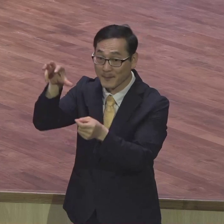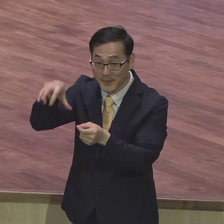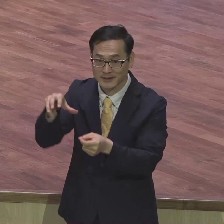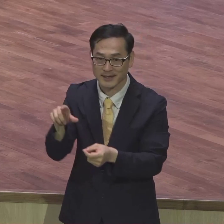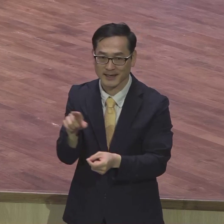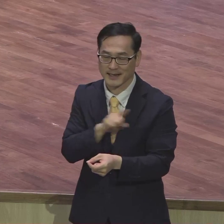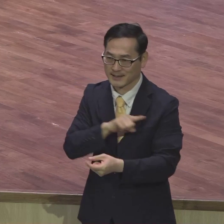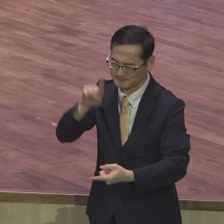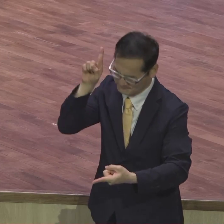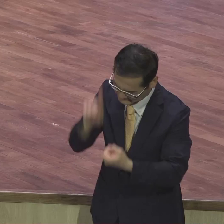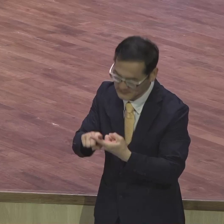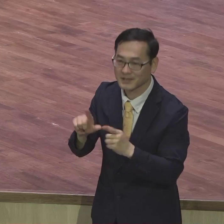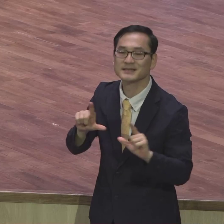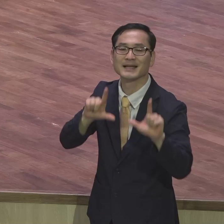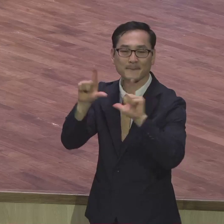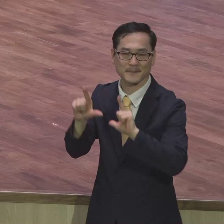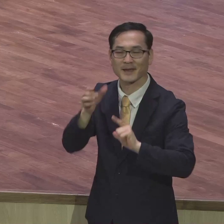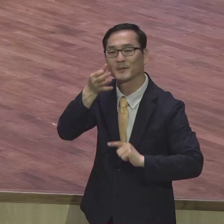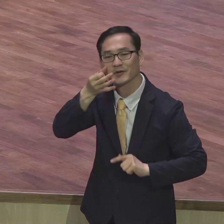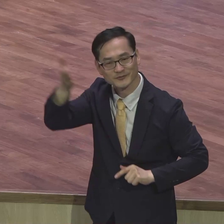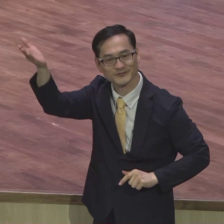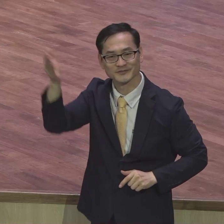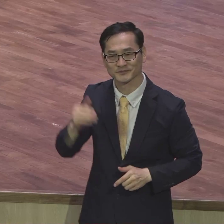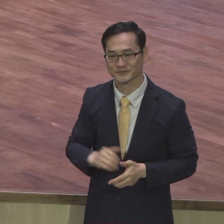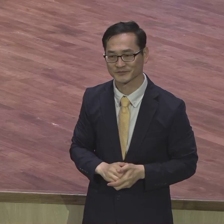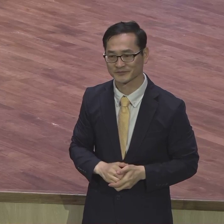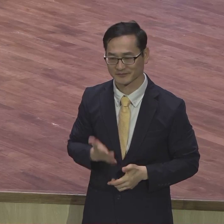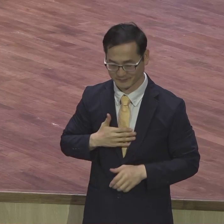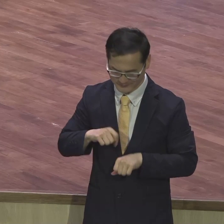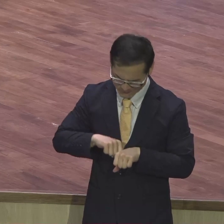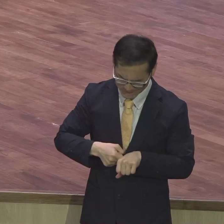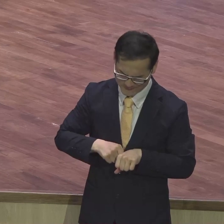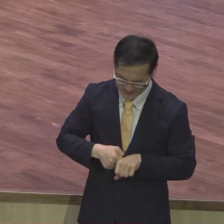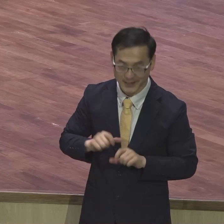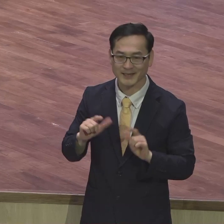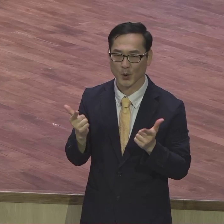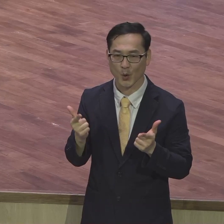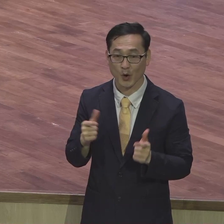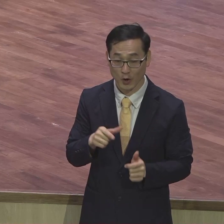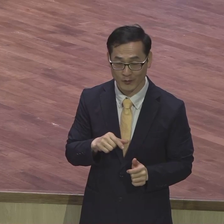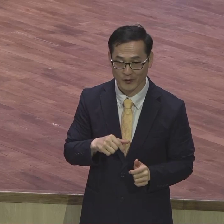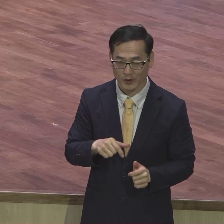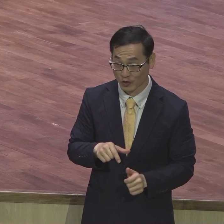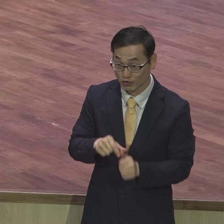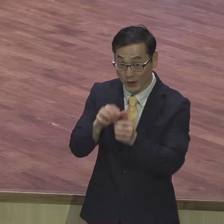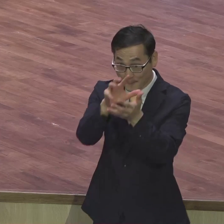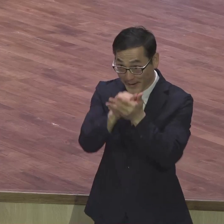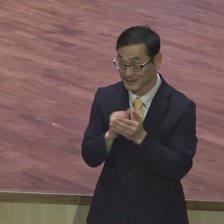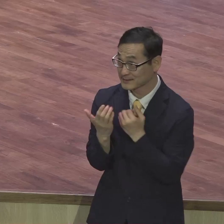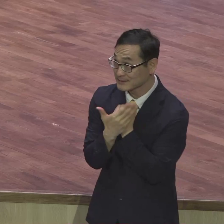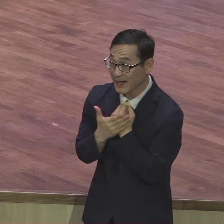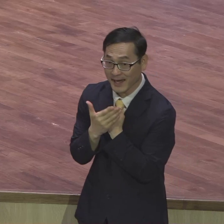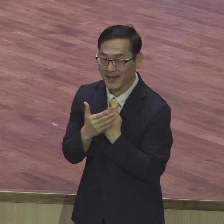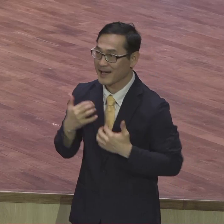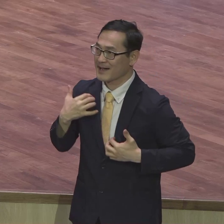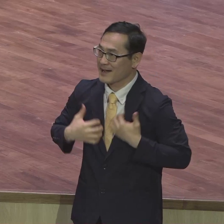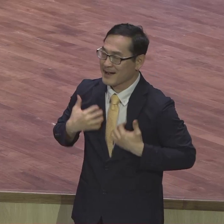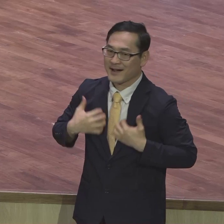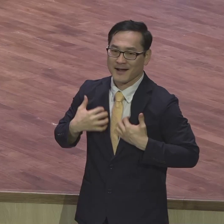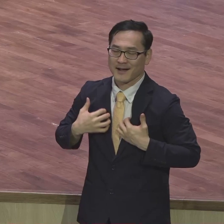합당한 삶이란 거에요 억지가 않아요 아주 합당한 삶 구원받은 자의 하나님의 당연한 합당한